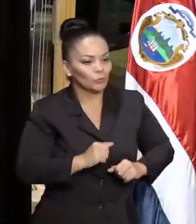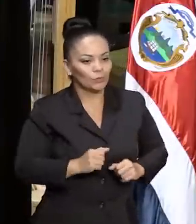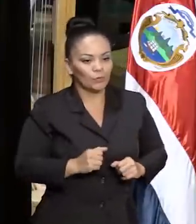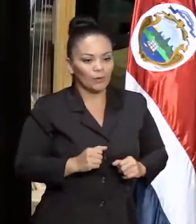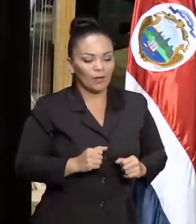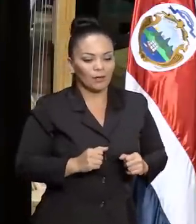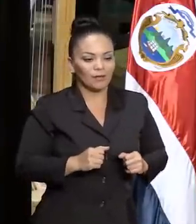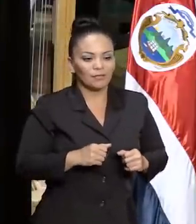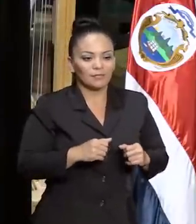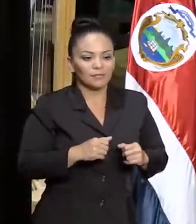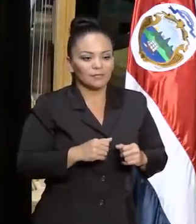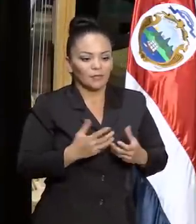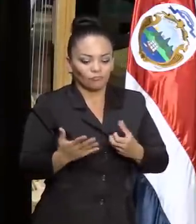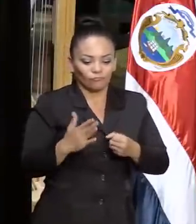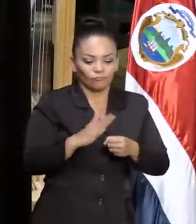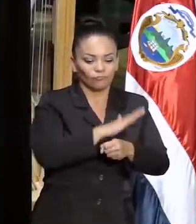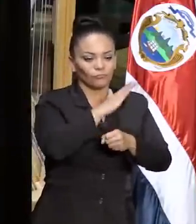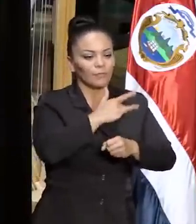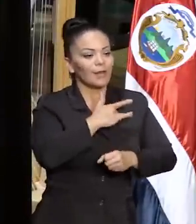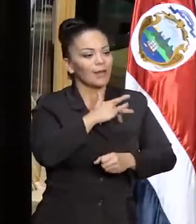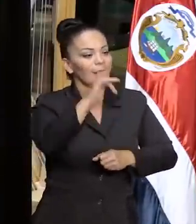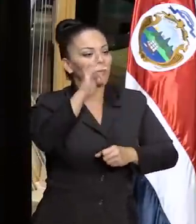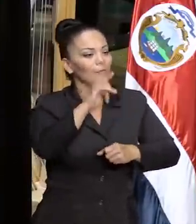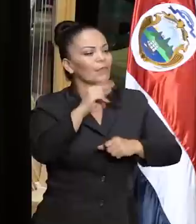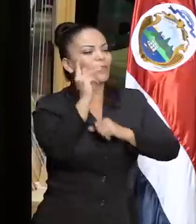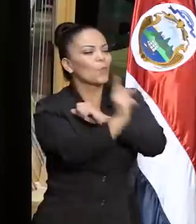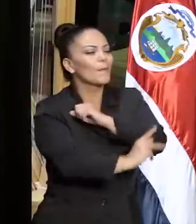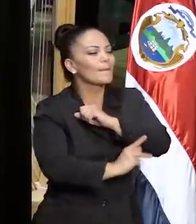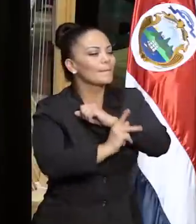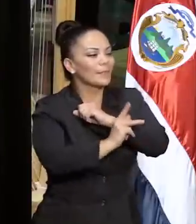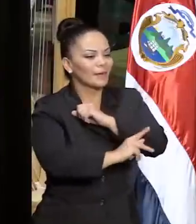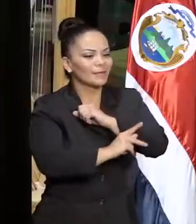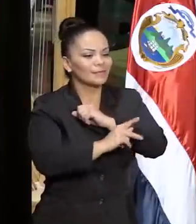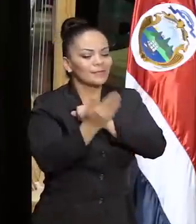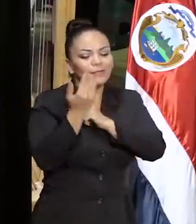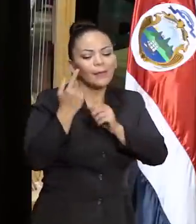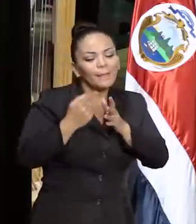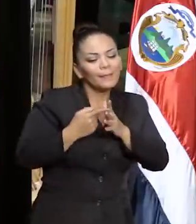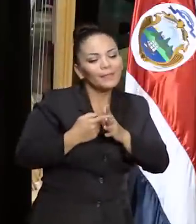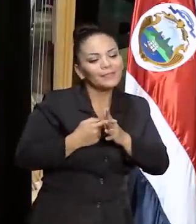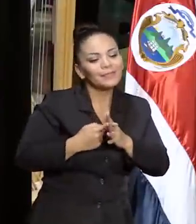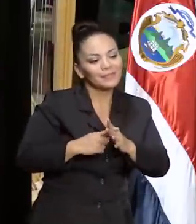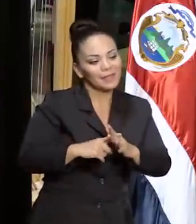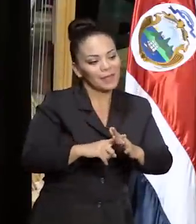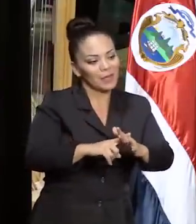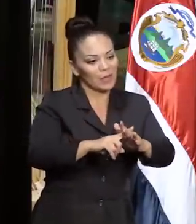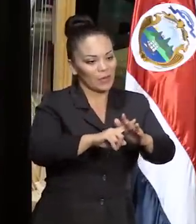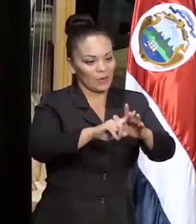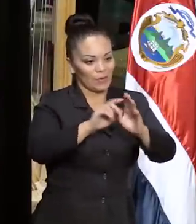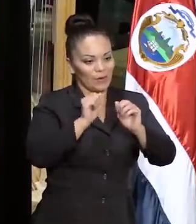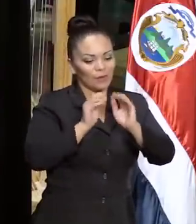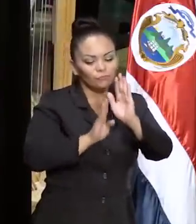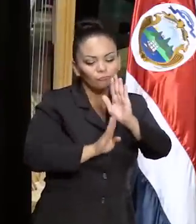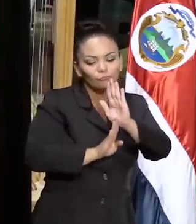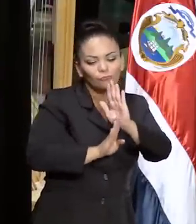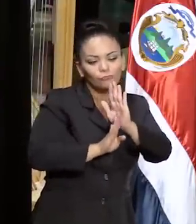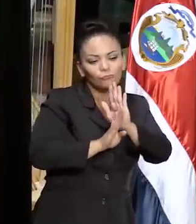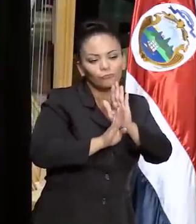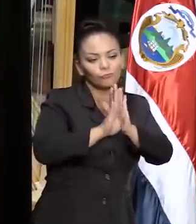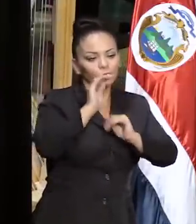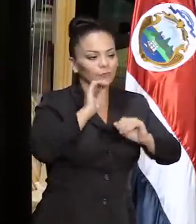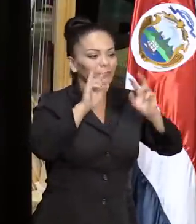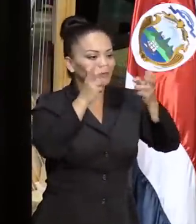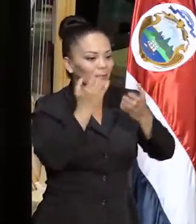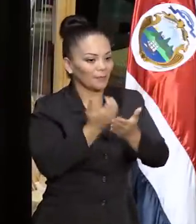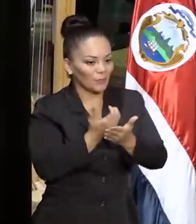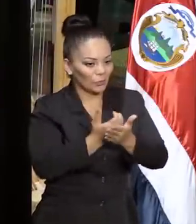el alma de una nación que apenas empezaba a despegar en lo